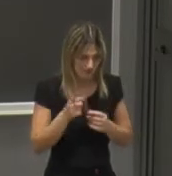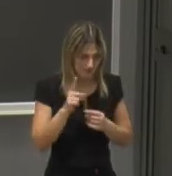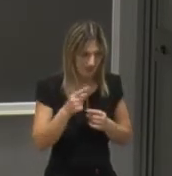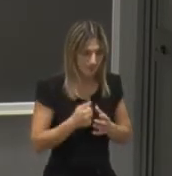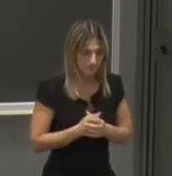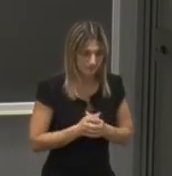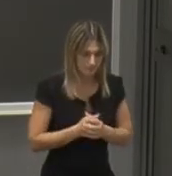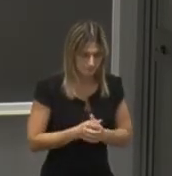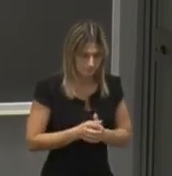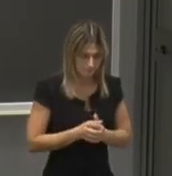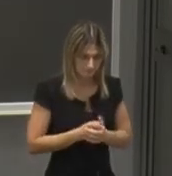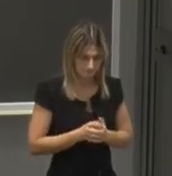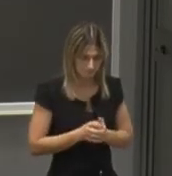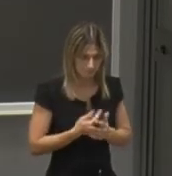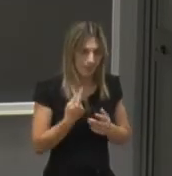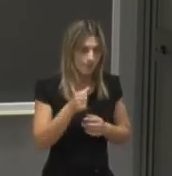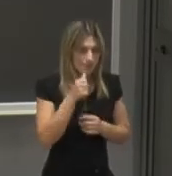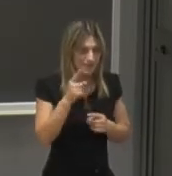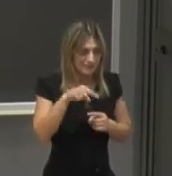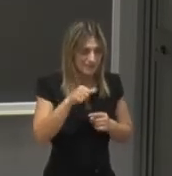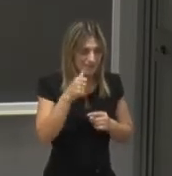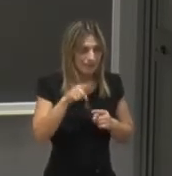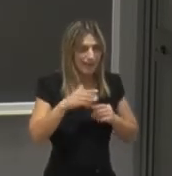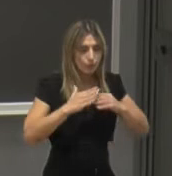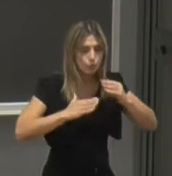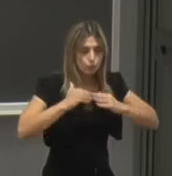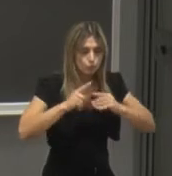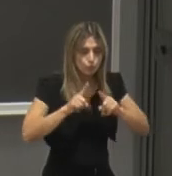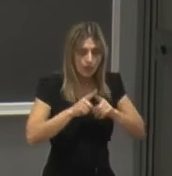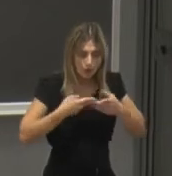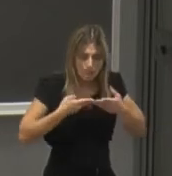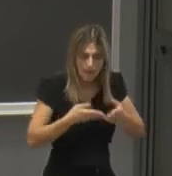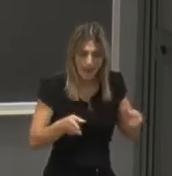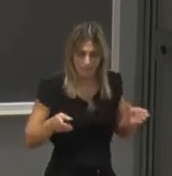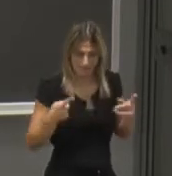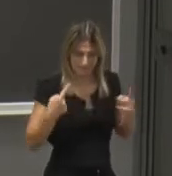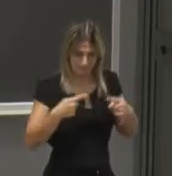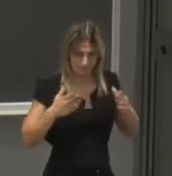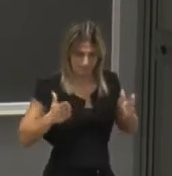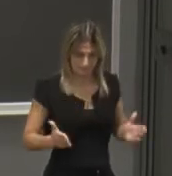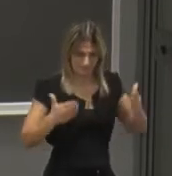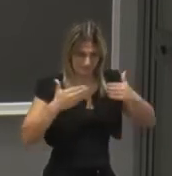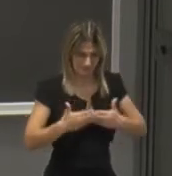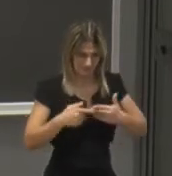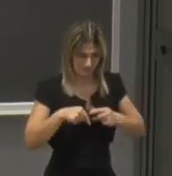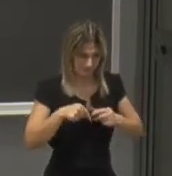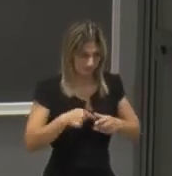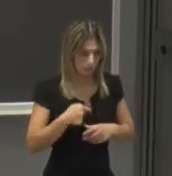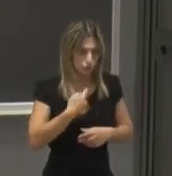anche a caratterizzare la struttura per così dire aperta del nostro dipartimento abbiamo